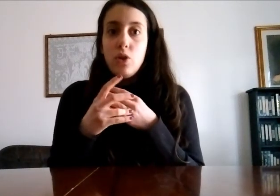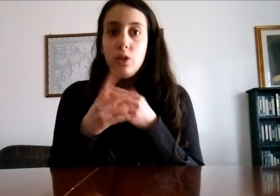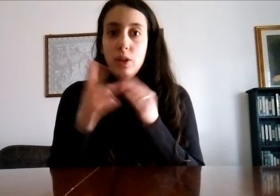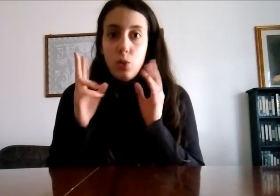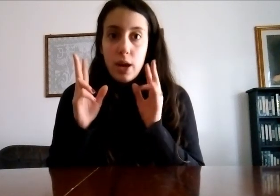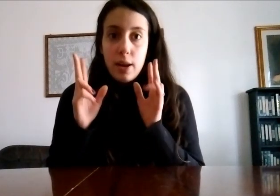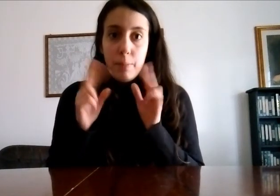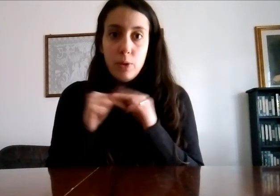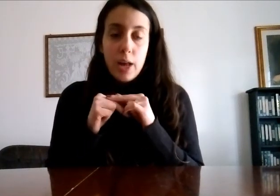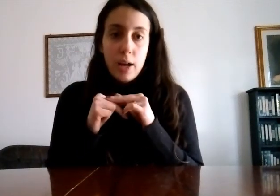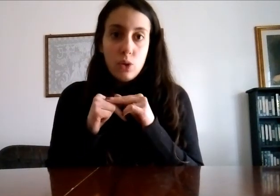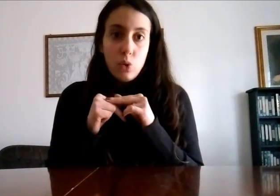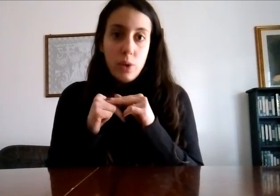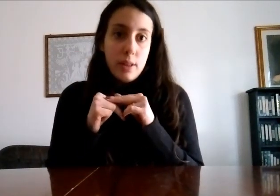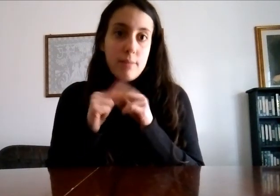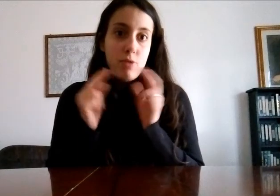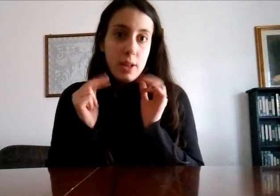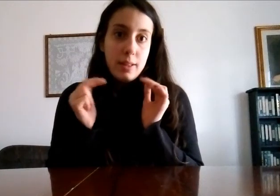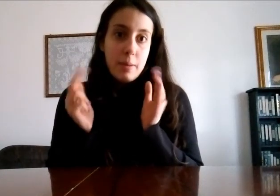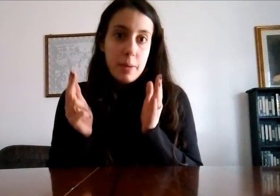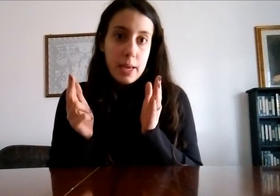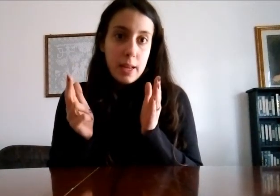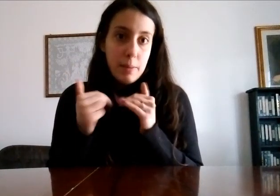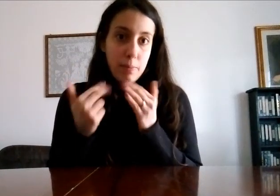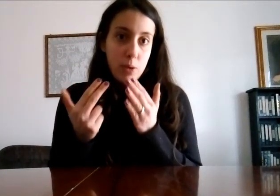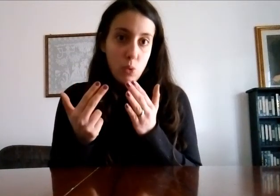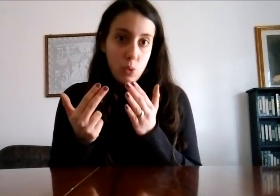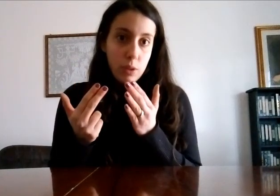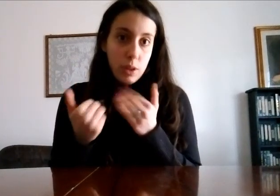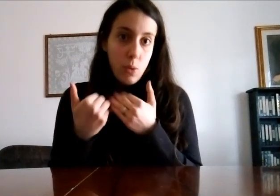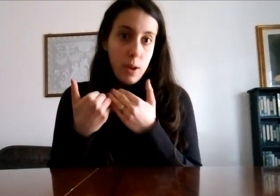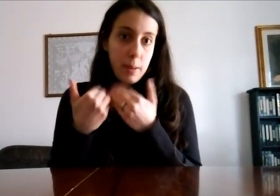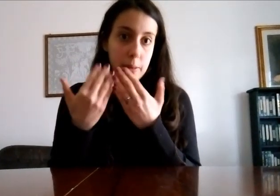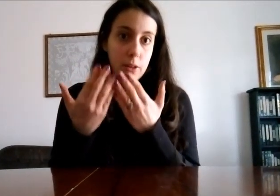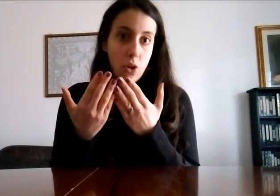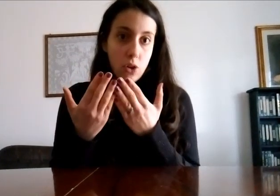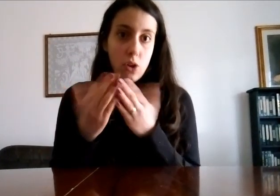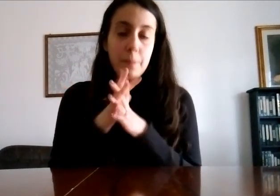voglio dilungare più di tanto quindi se volete sapere di più di quell'episodio